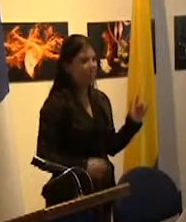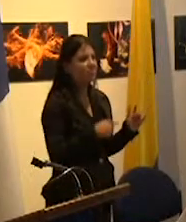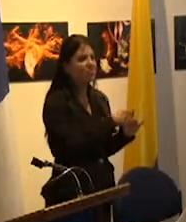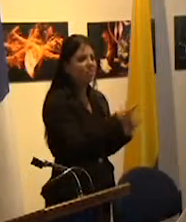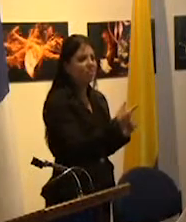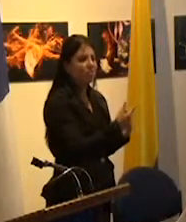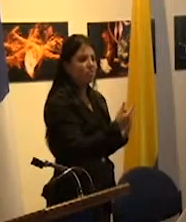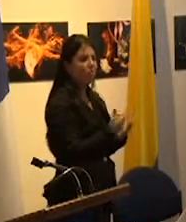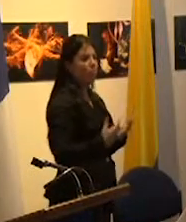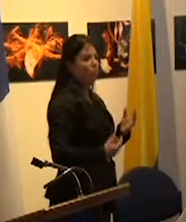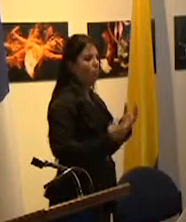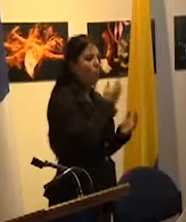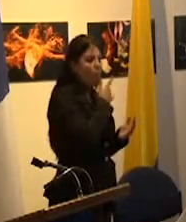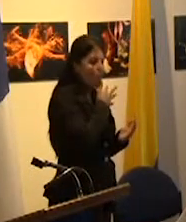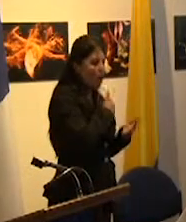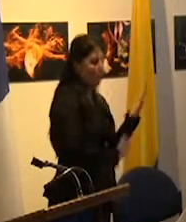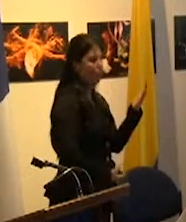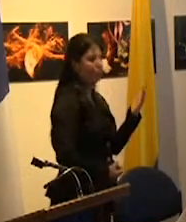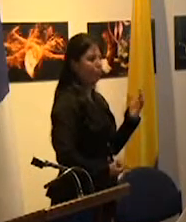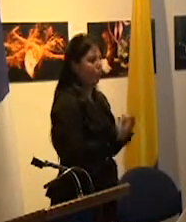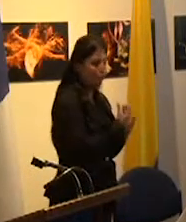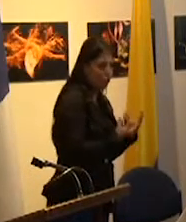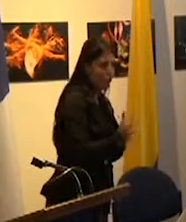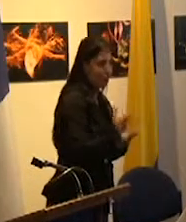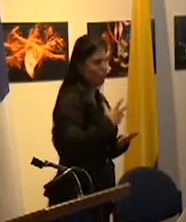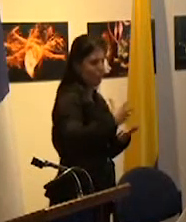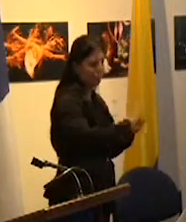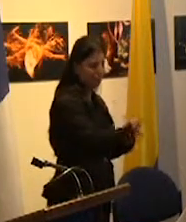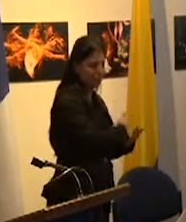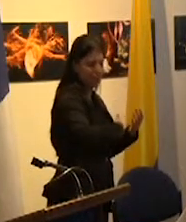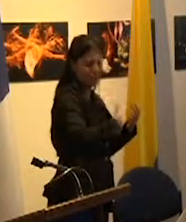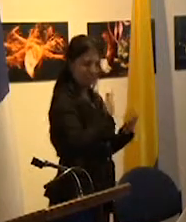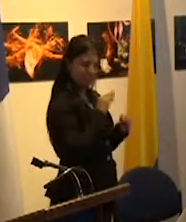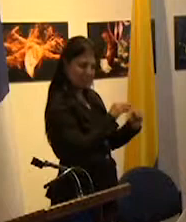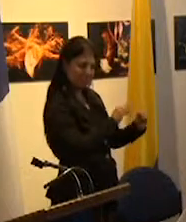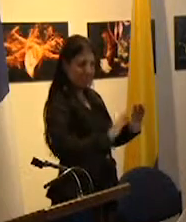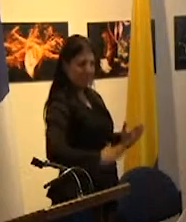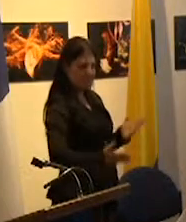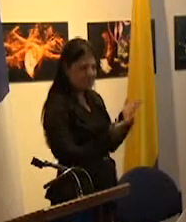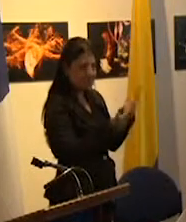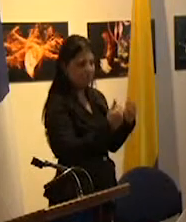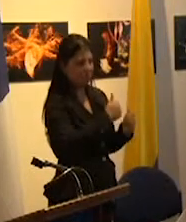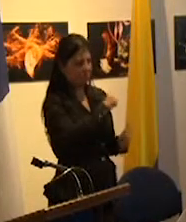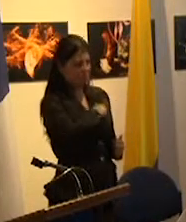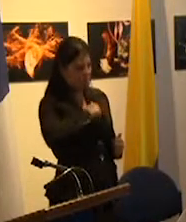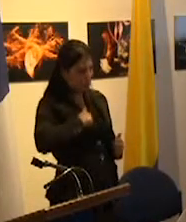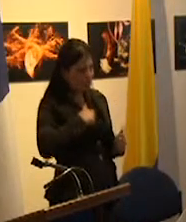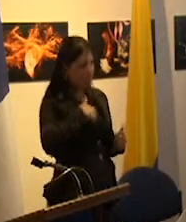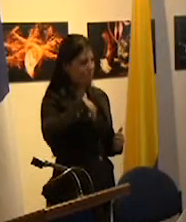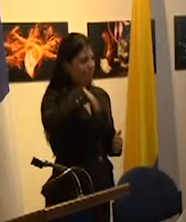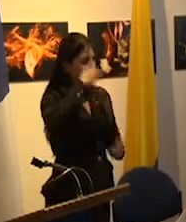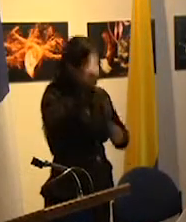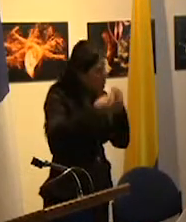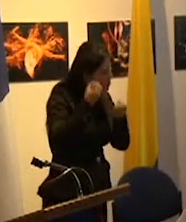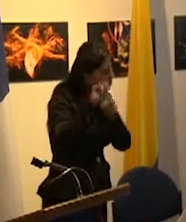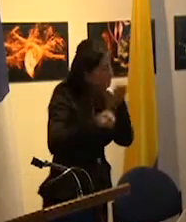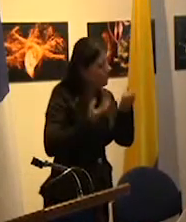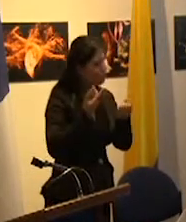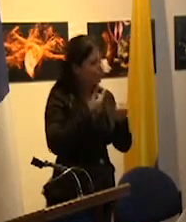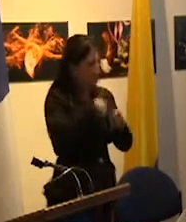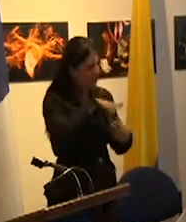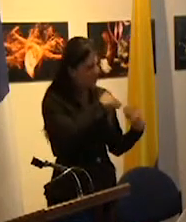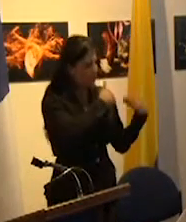con productores y consumidores mejor formados más autónomos más flexibles más creativos